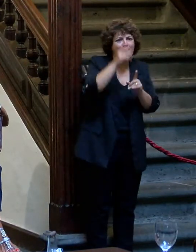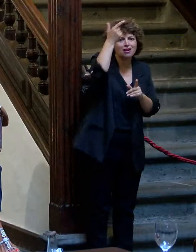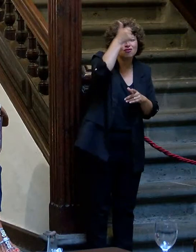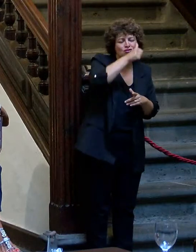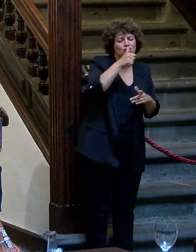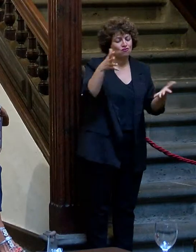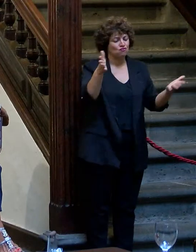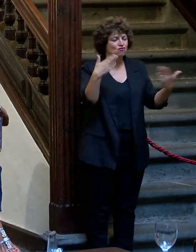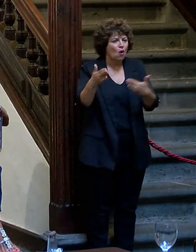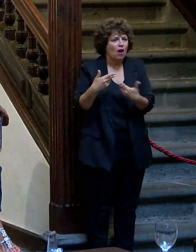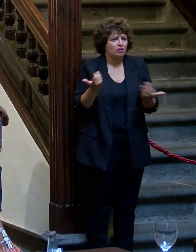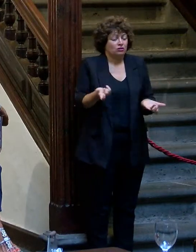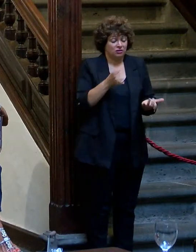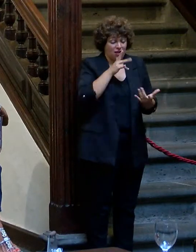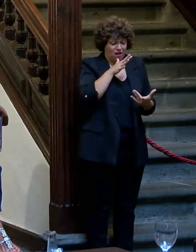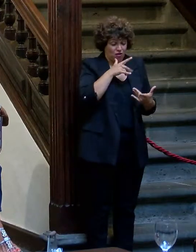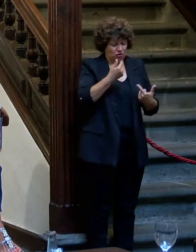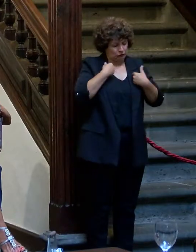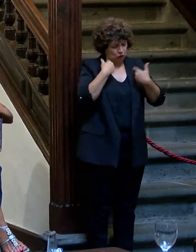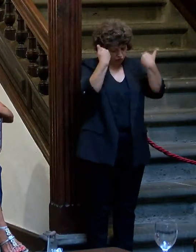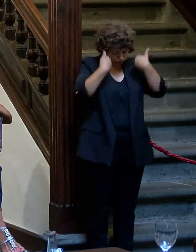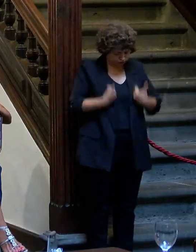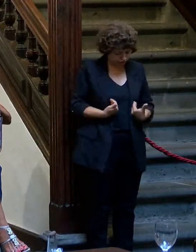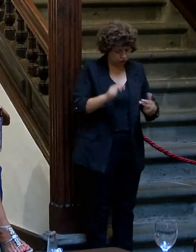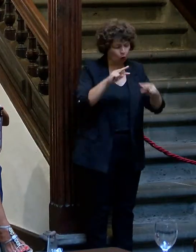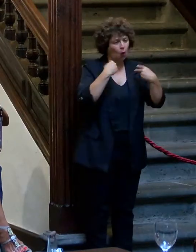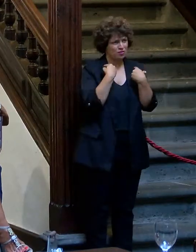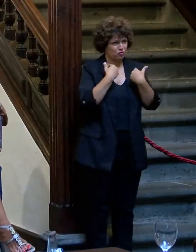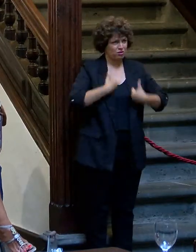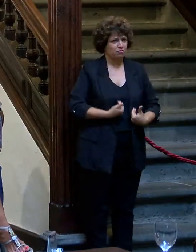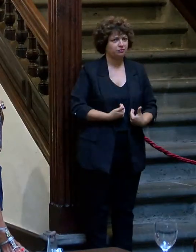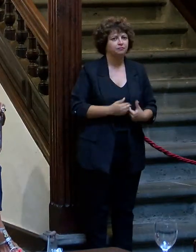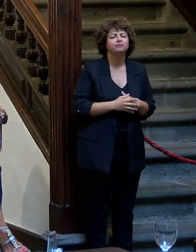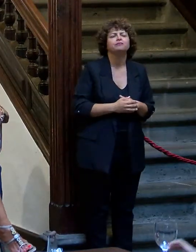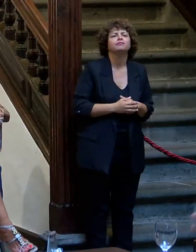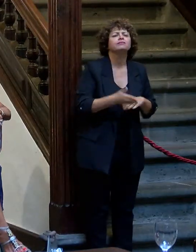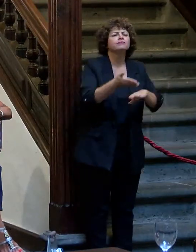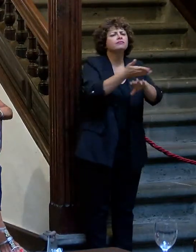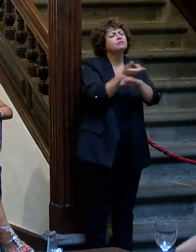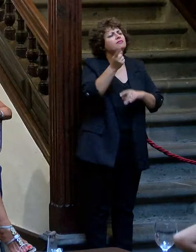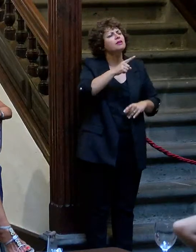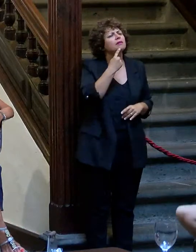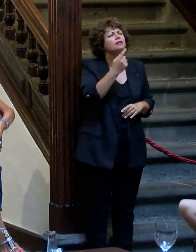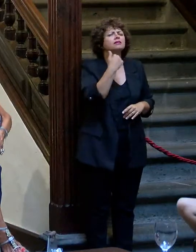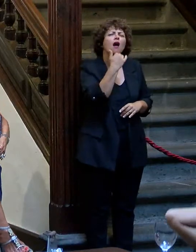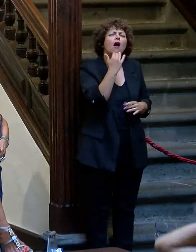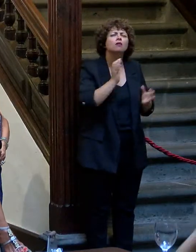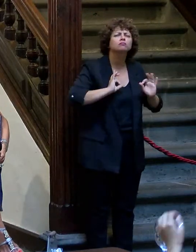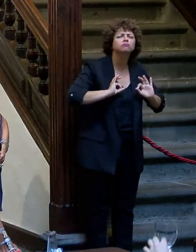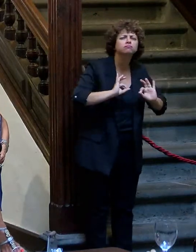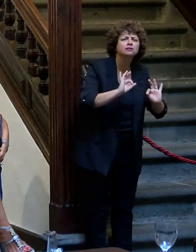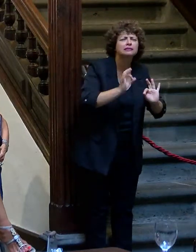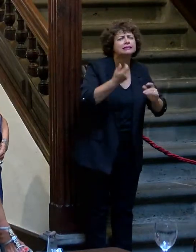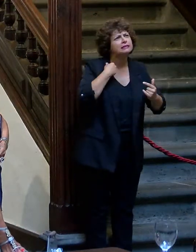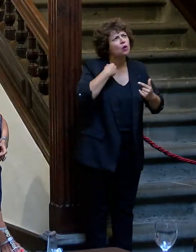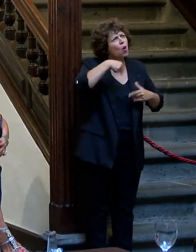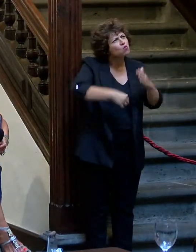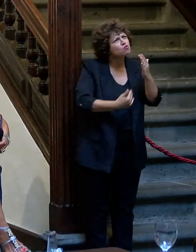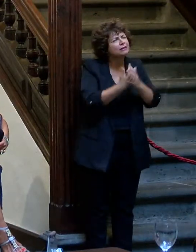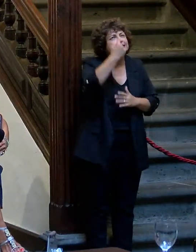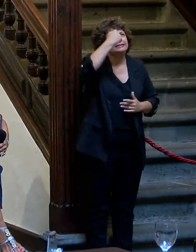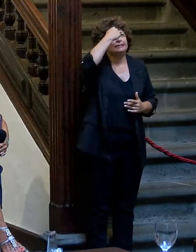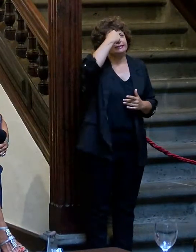Tú tienes que repasar las cuentas porque si no las echas tú, no las echa nadie. Antes decías también algo muy especial, se me quedó esta mañana también